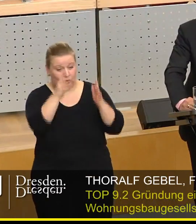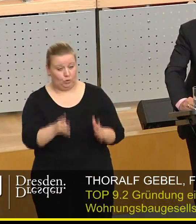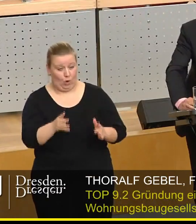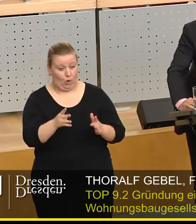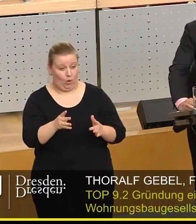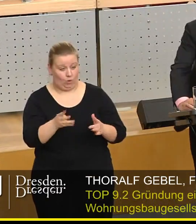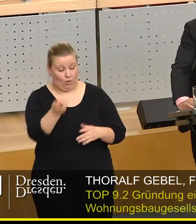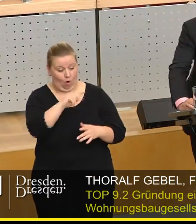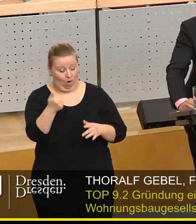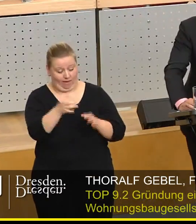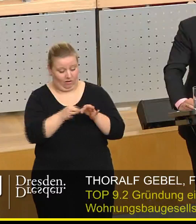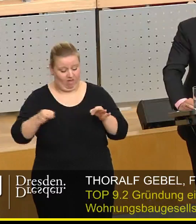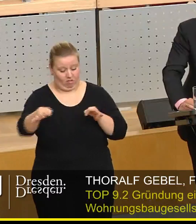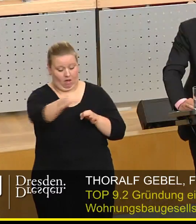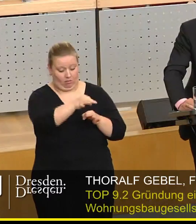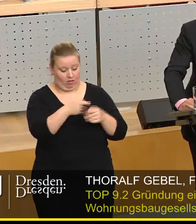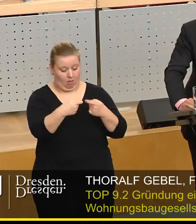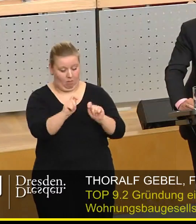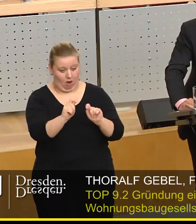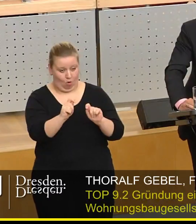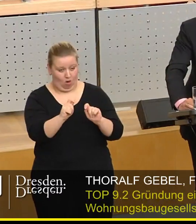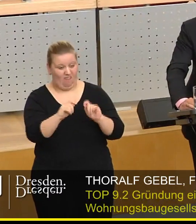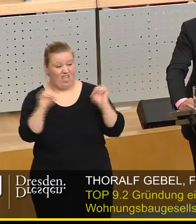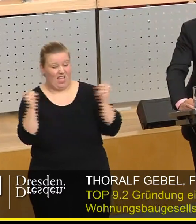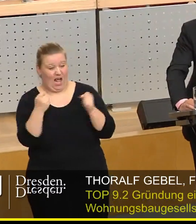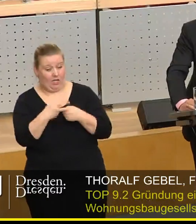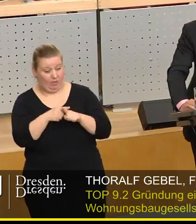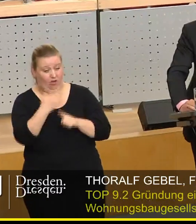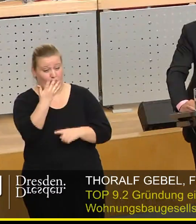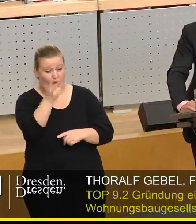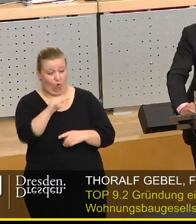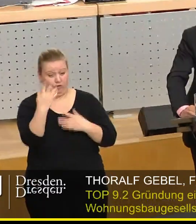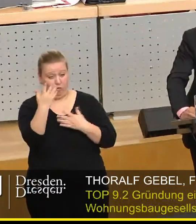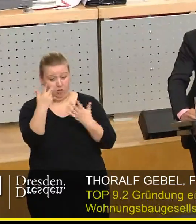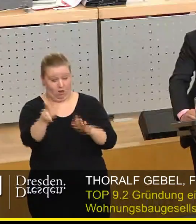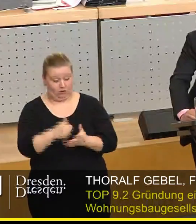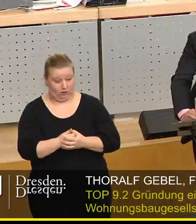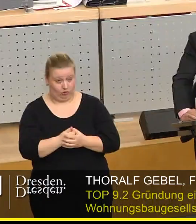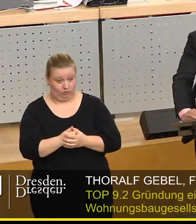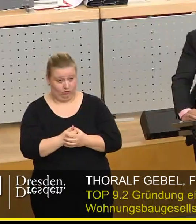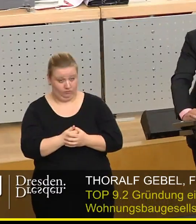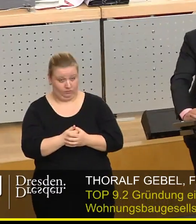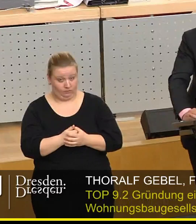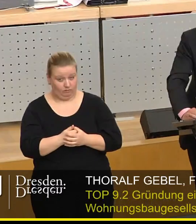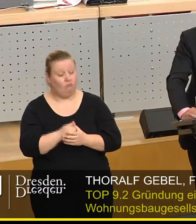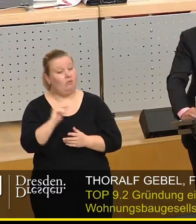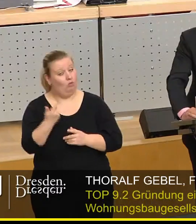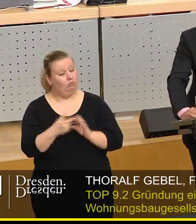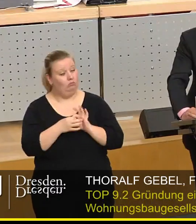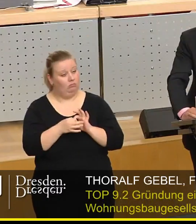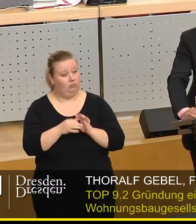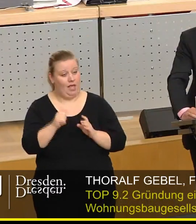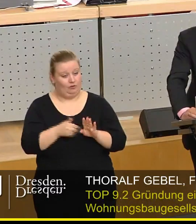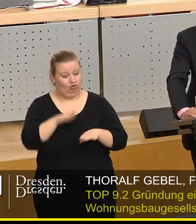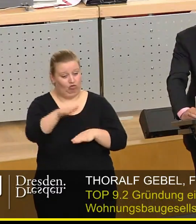Quadratmeter gebaut werden soll. Bei angepeilten, Kaltmieten von 5,85 Wir reden auch gleichzeitig davon, dass wir im ersten